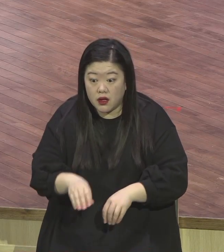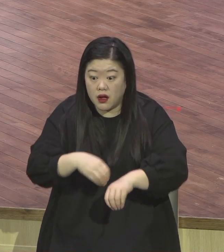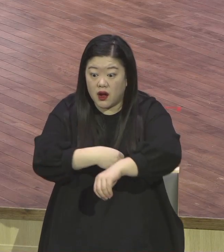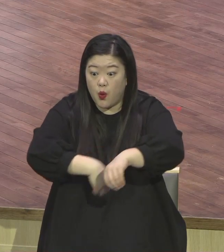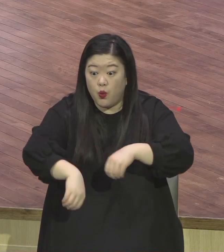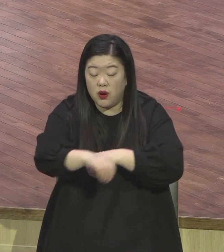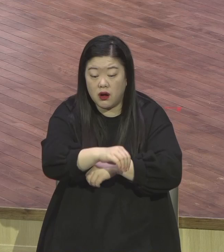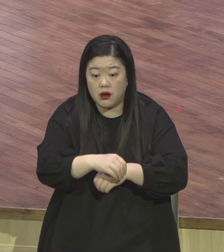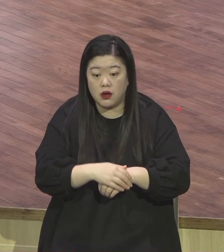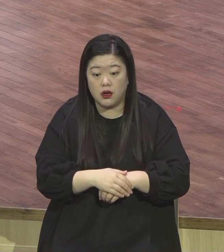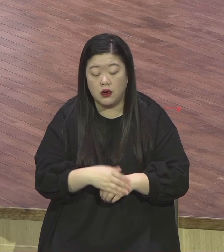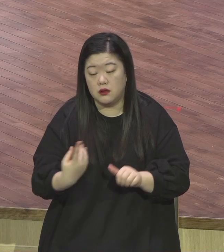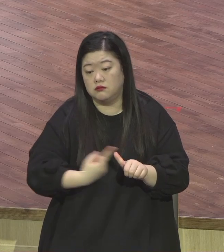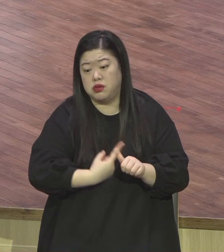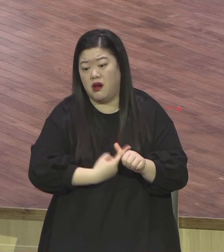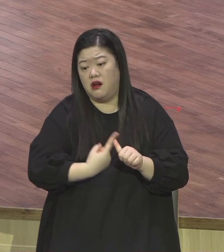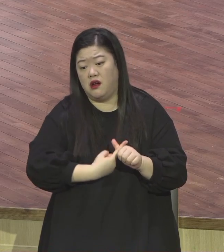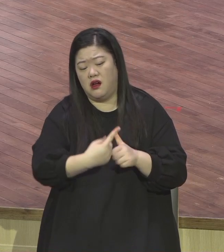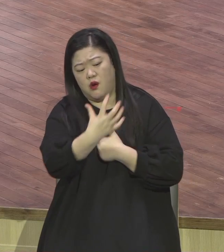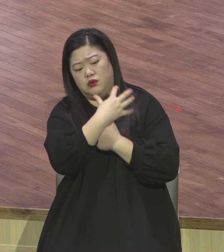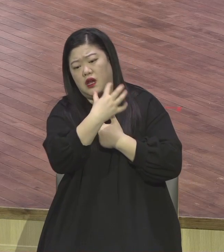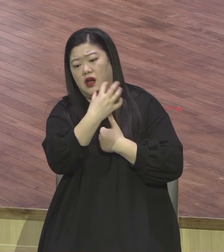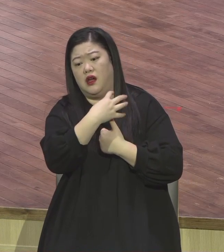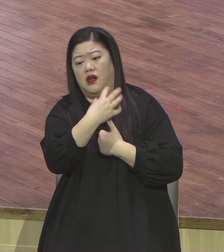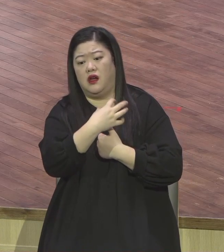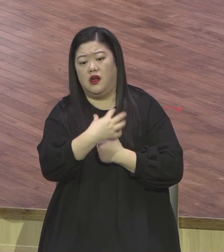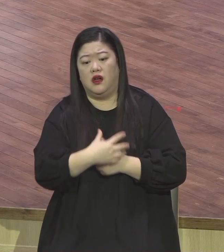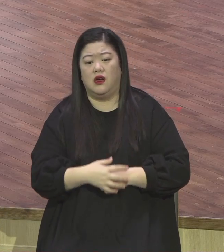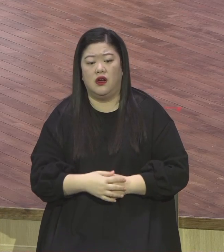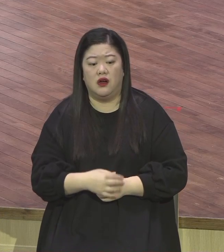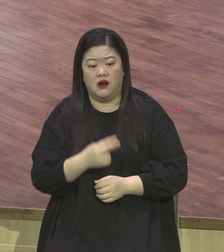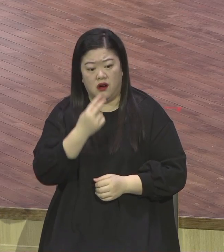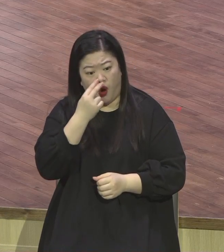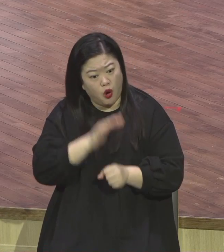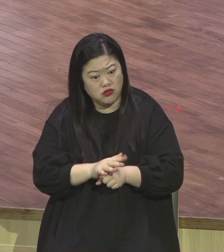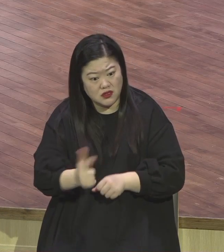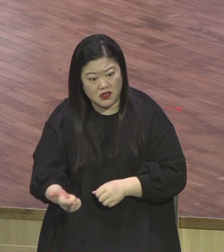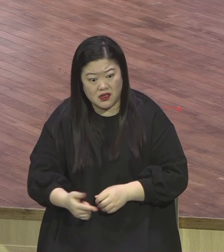비판의 대상이 되고 말하죠.